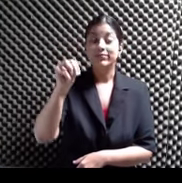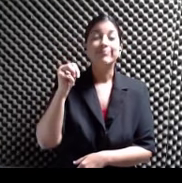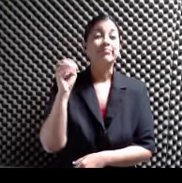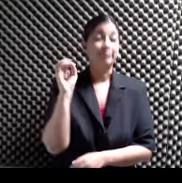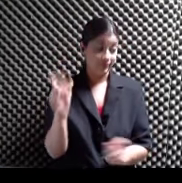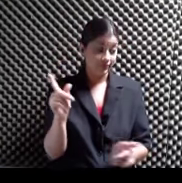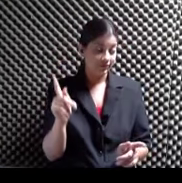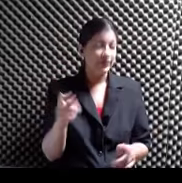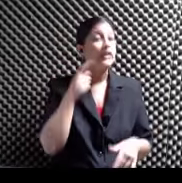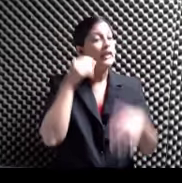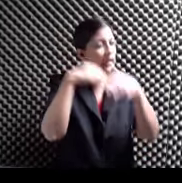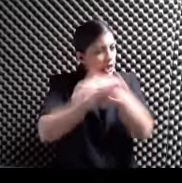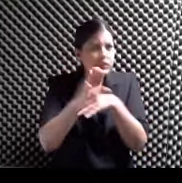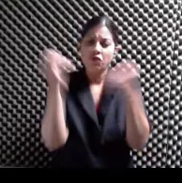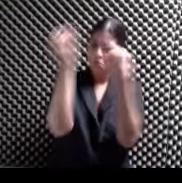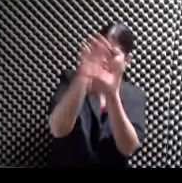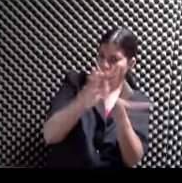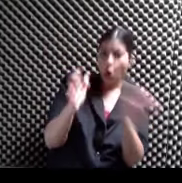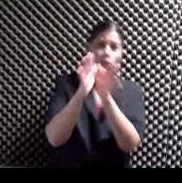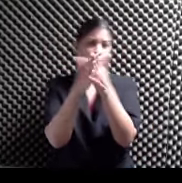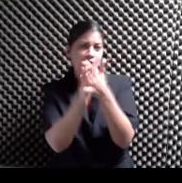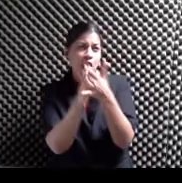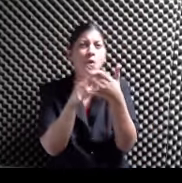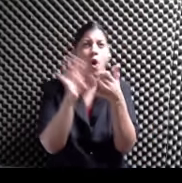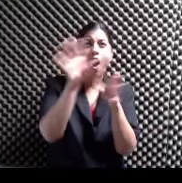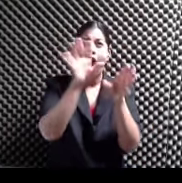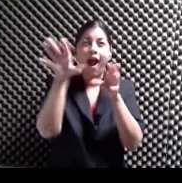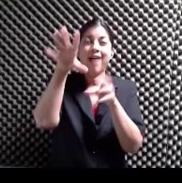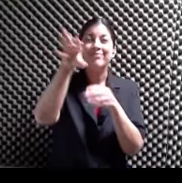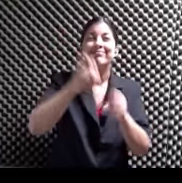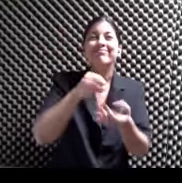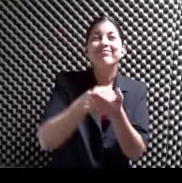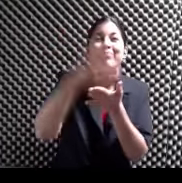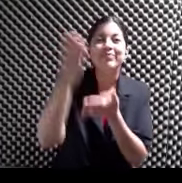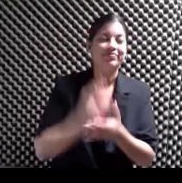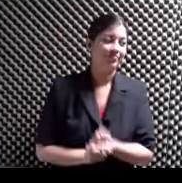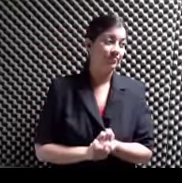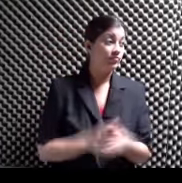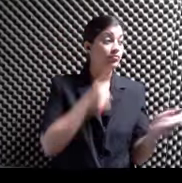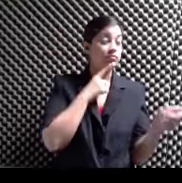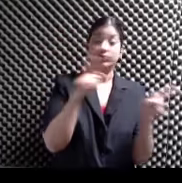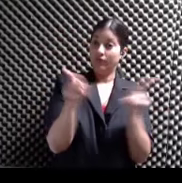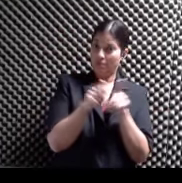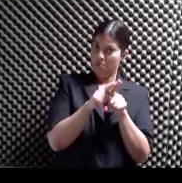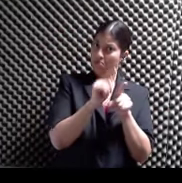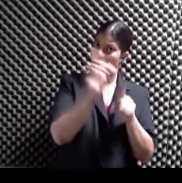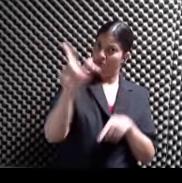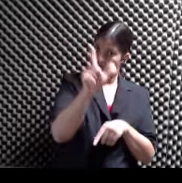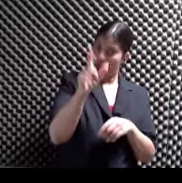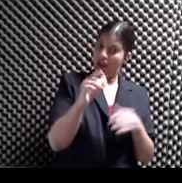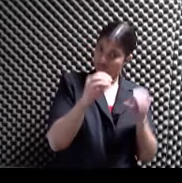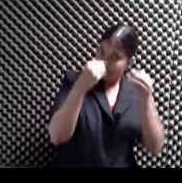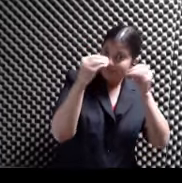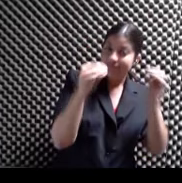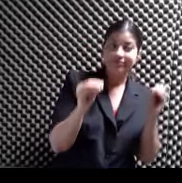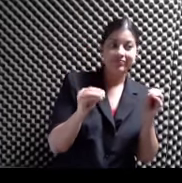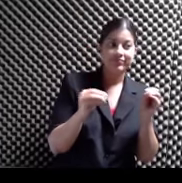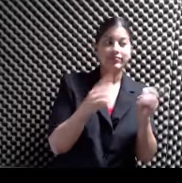información Sino también Los libros Pueden comprarla También Exacto Que eso es importante Y de hecho Allí van a estar A la venta Definitivamente En librería Mágica tienen a la